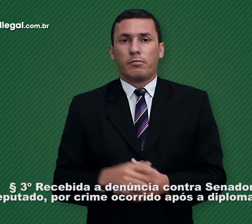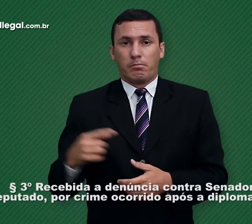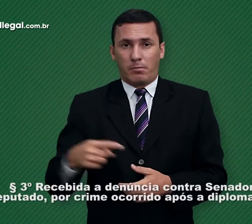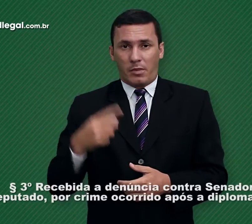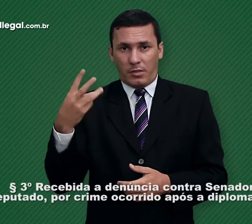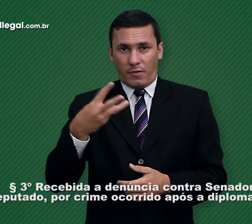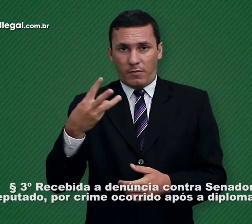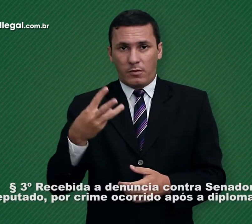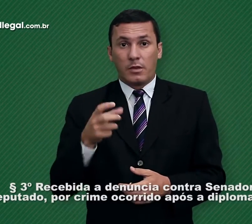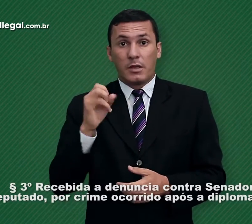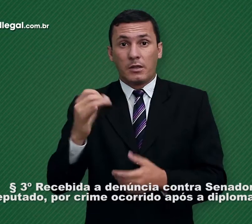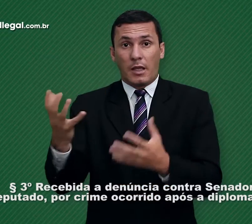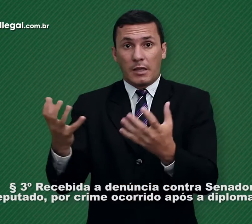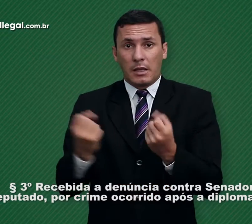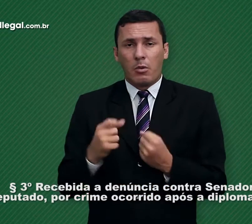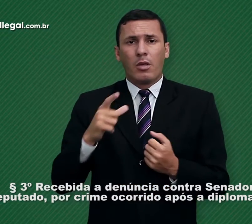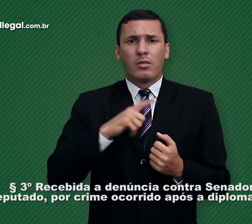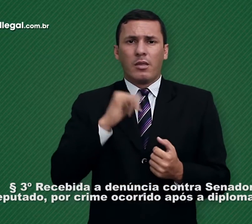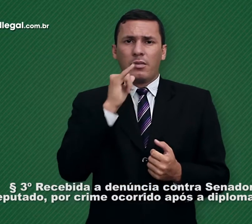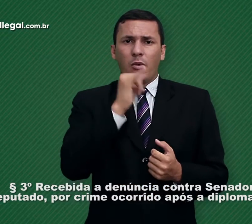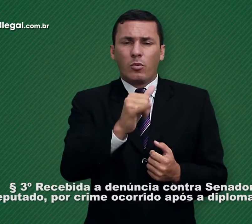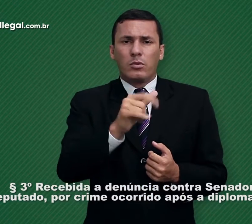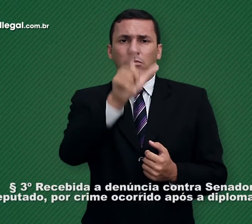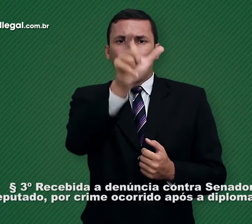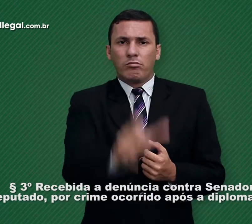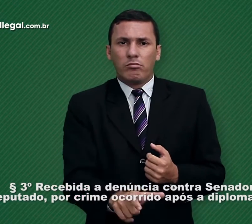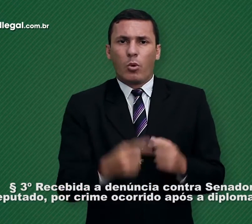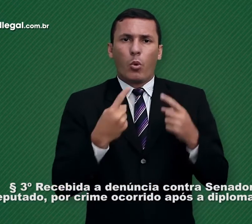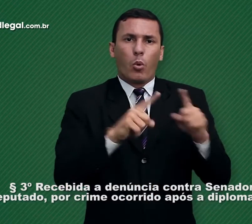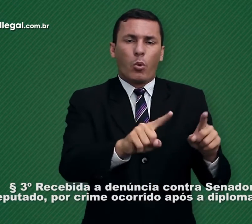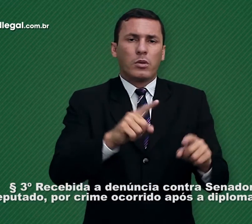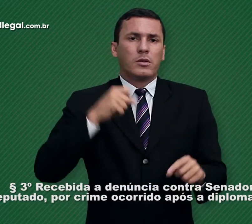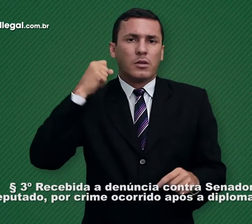Parágrafo 3º O